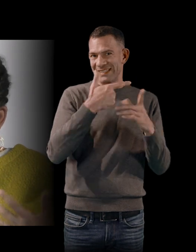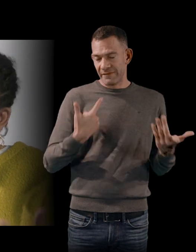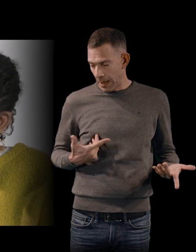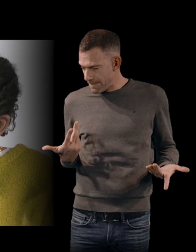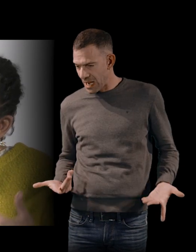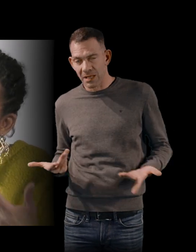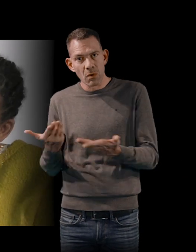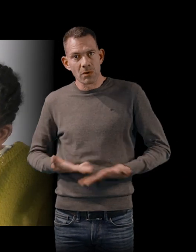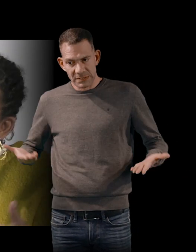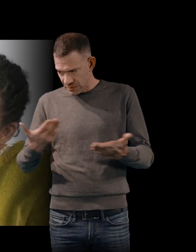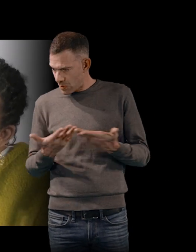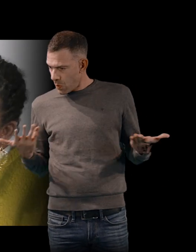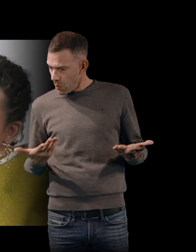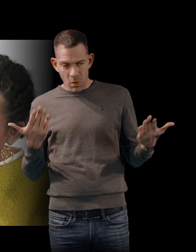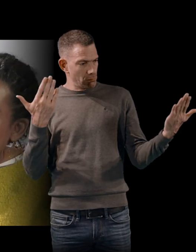produit notre société actuelle aussi.